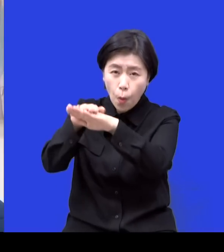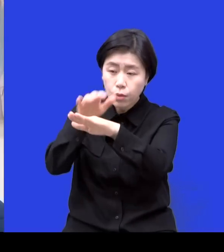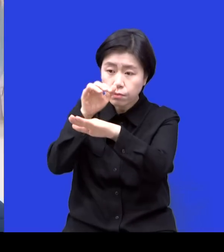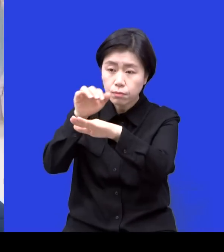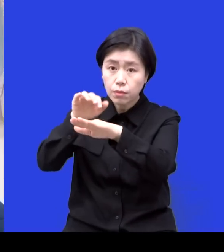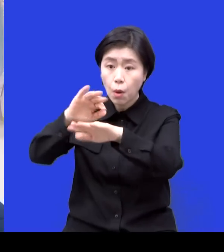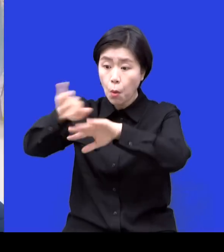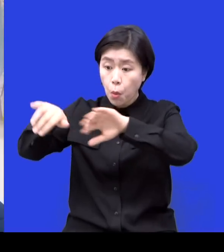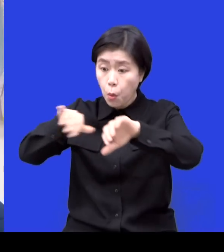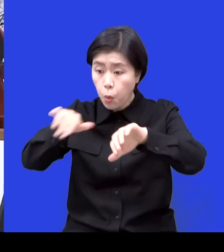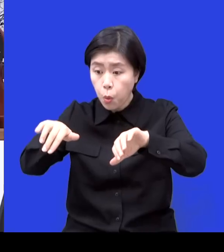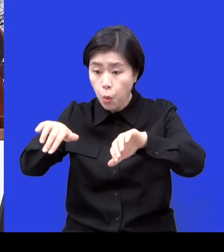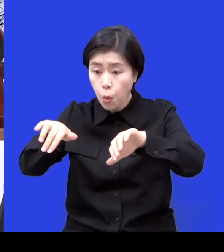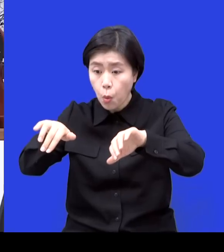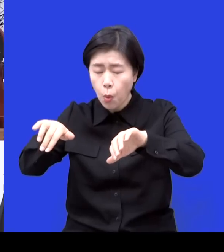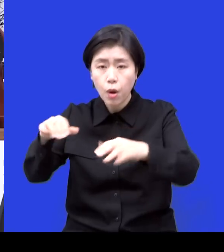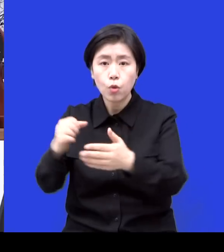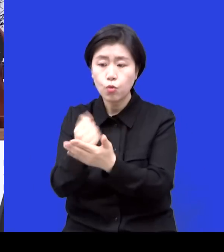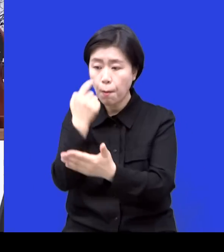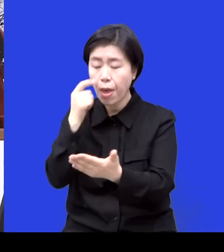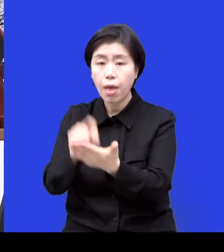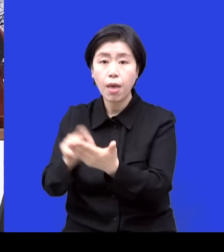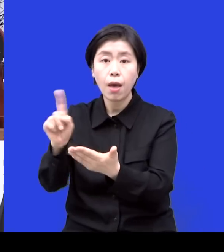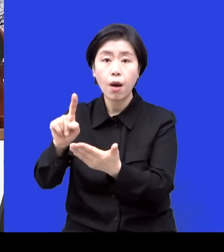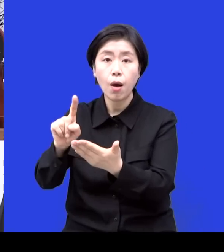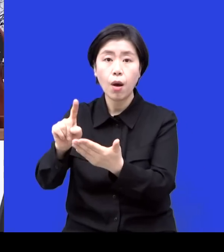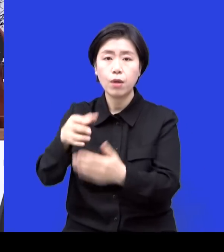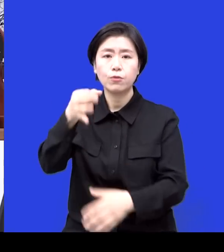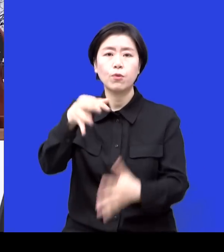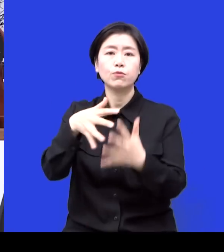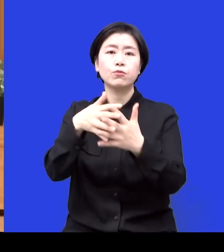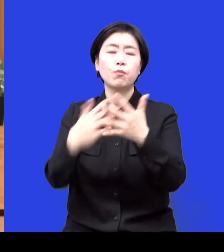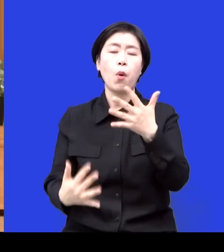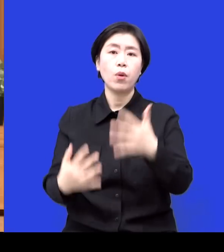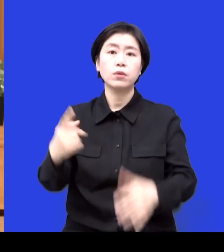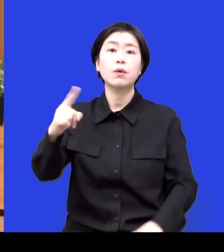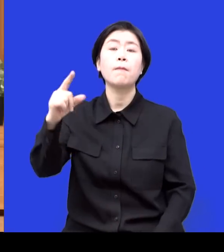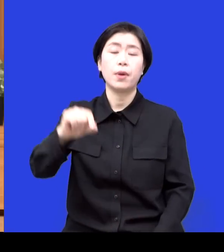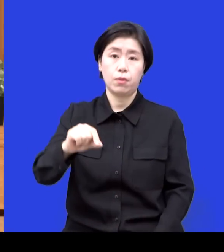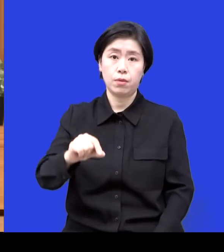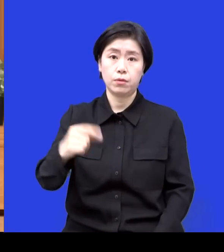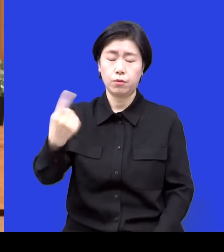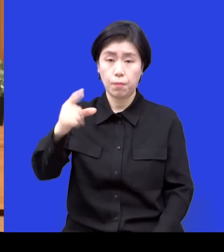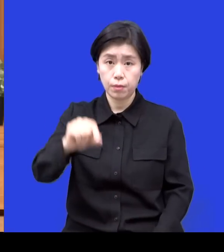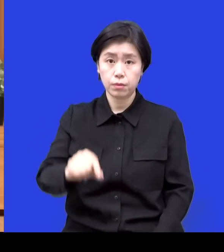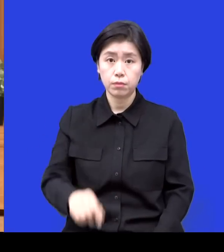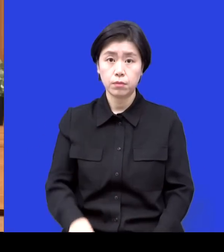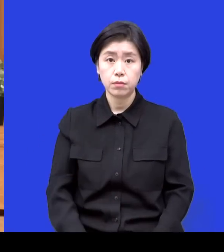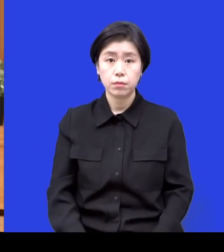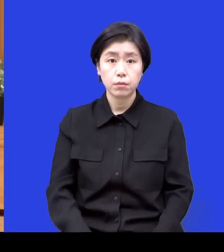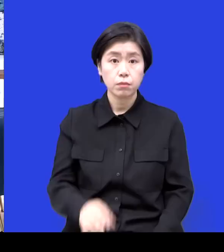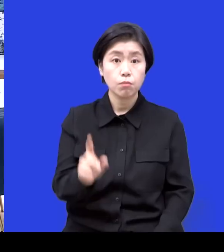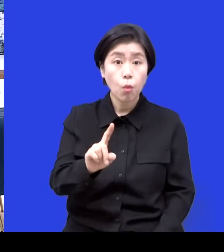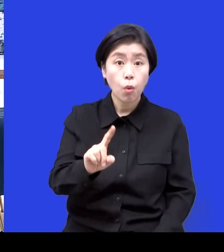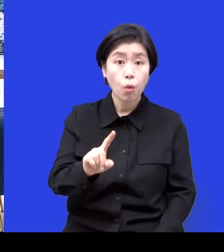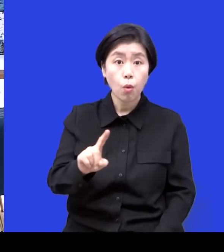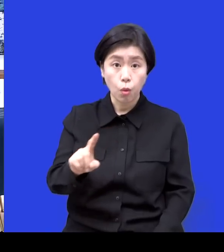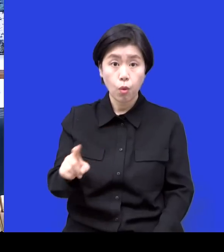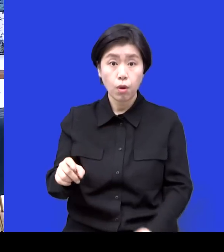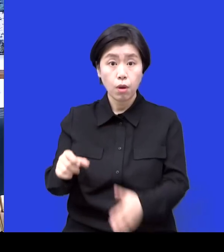10장이 들어있는 걸 발견을 한 거예요 저희는 저희 게 아니니까 저희 엄마가 이제 고물 중에서 고물 중에서 고물 이렇게 이렇게 하다가